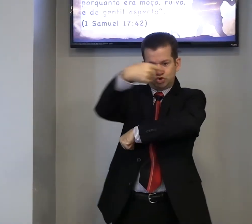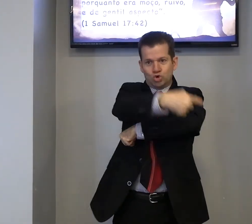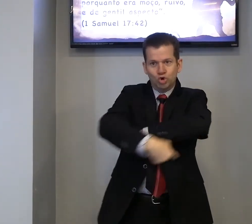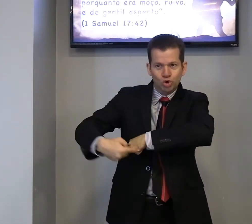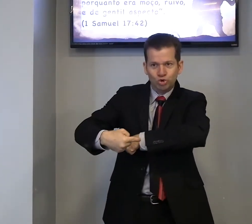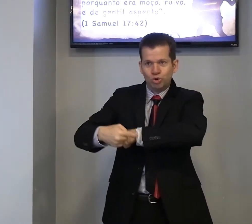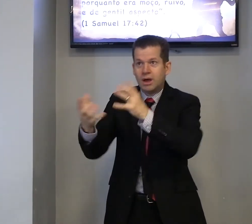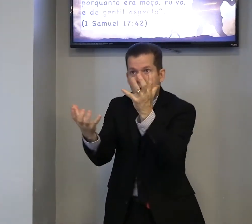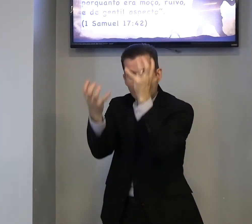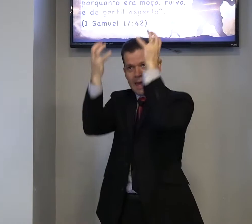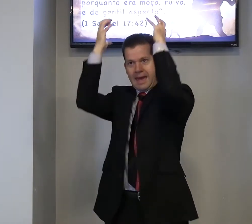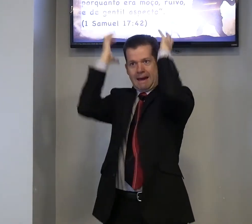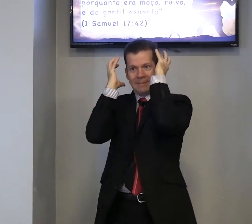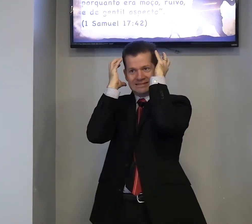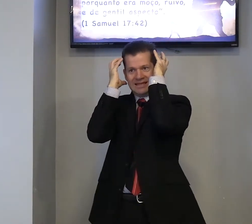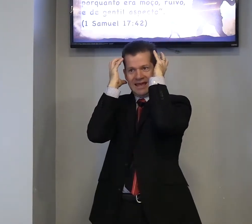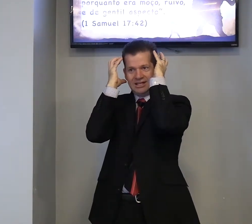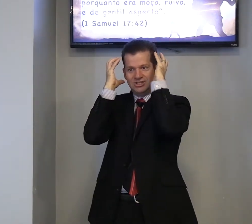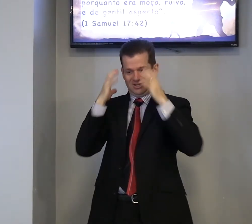escudo, capacete,